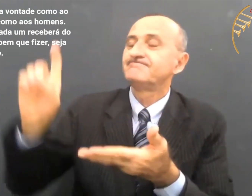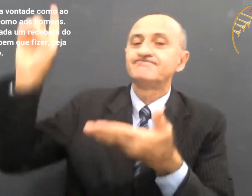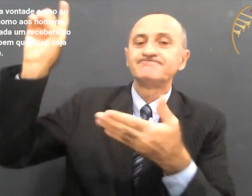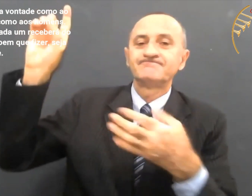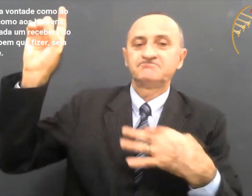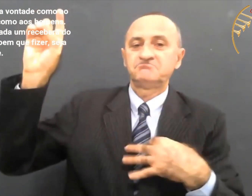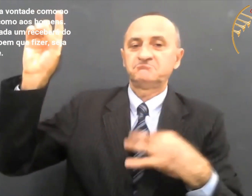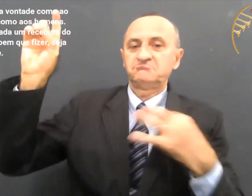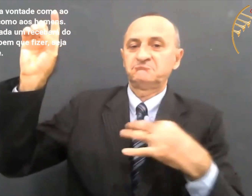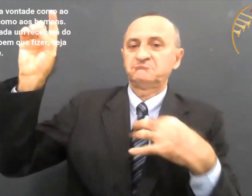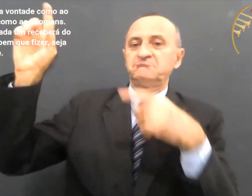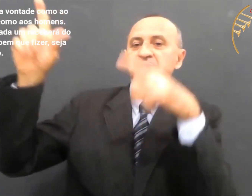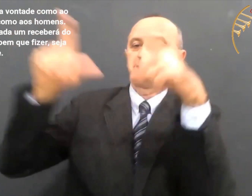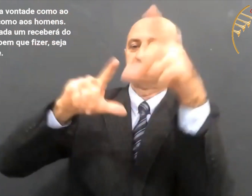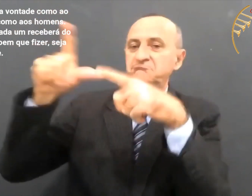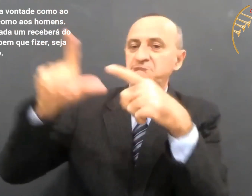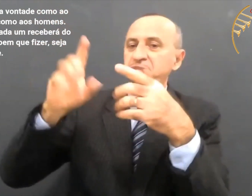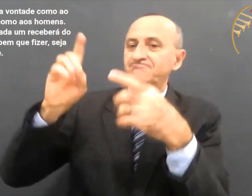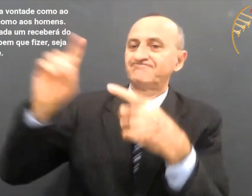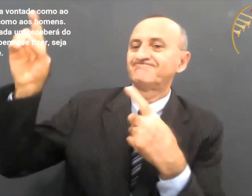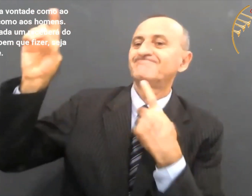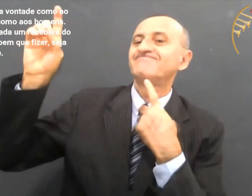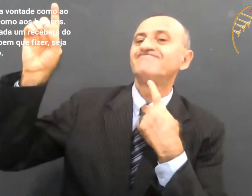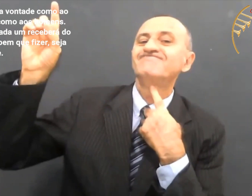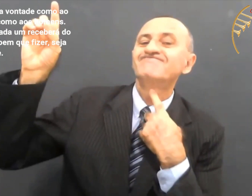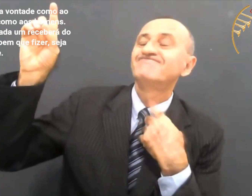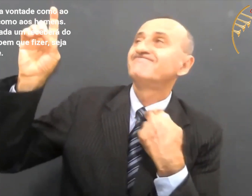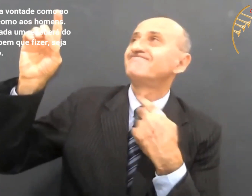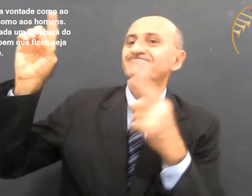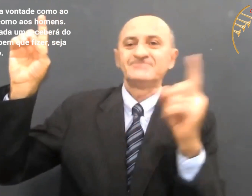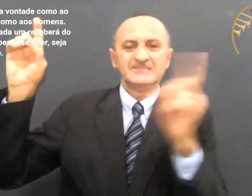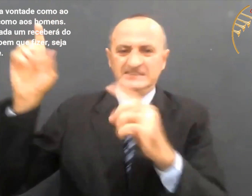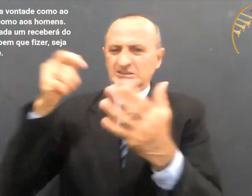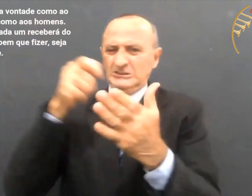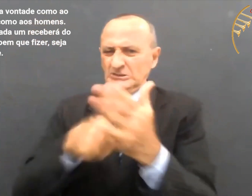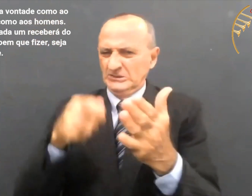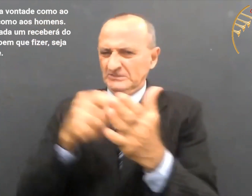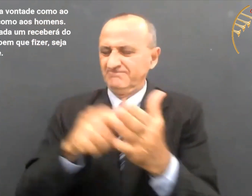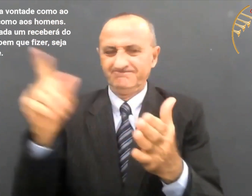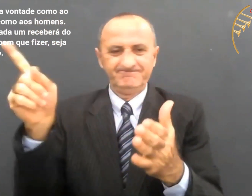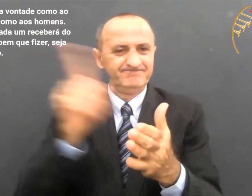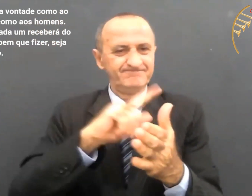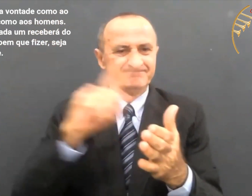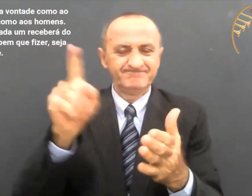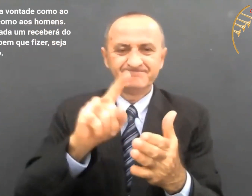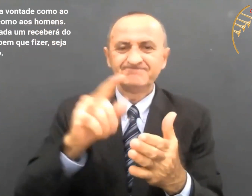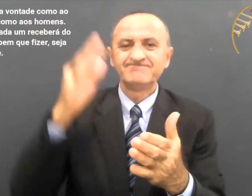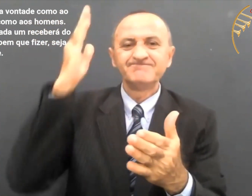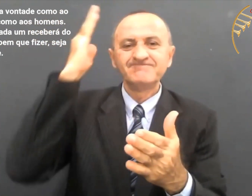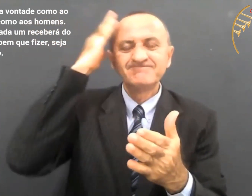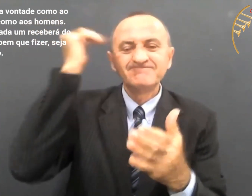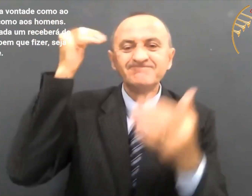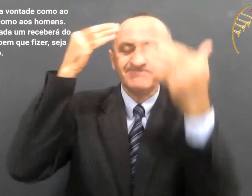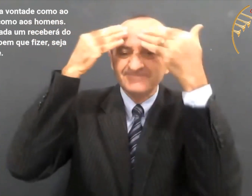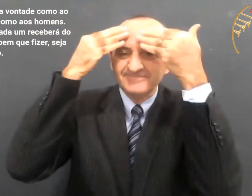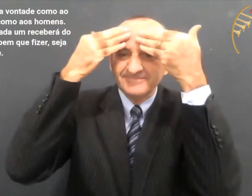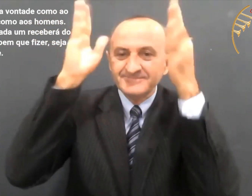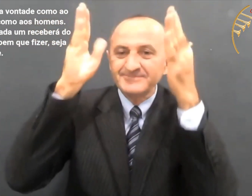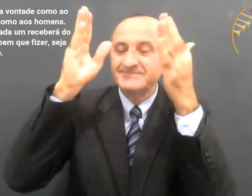vontade como ao Senhor, e não como aos homens. Sabendo que cada um receberá do